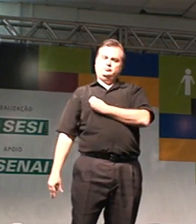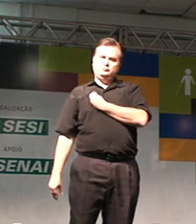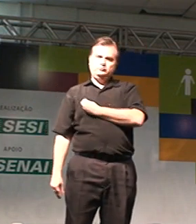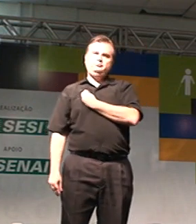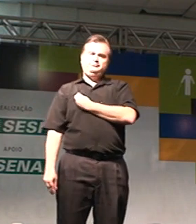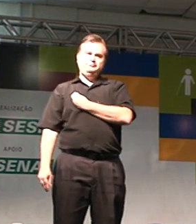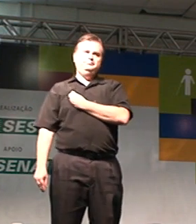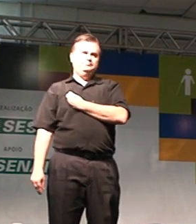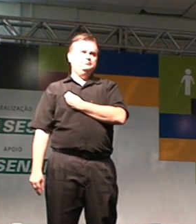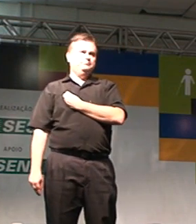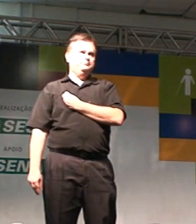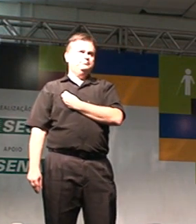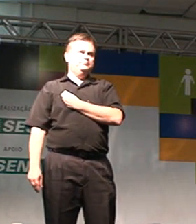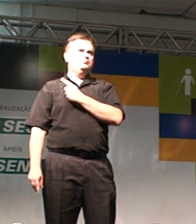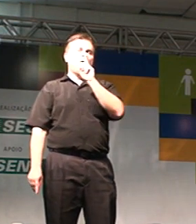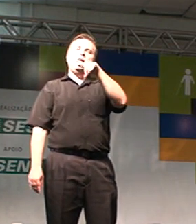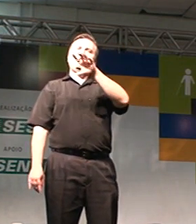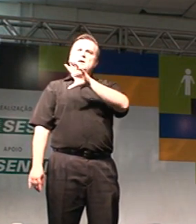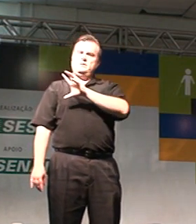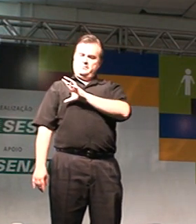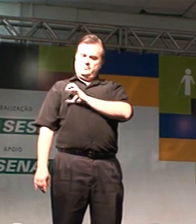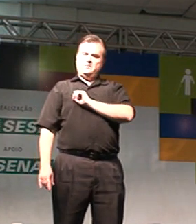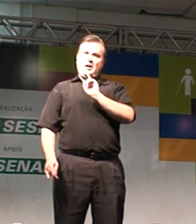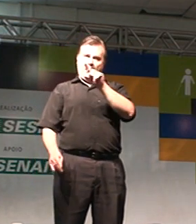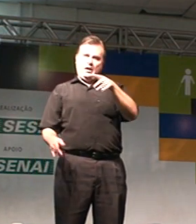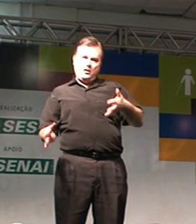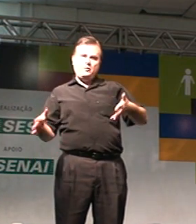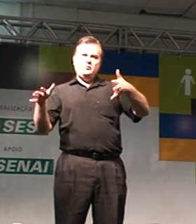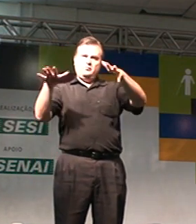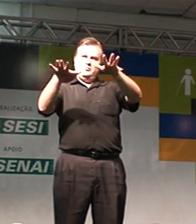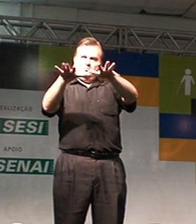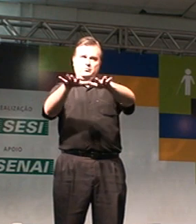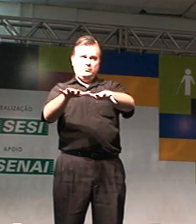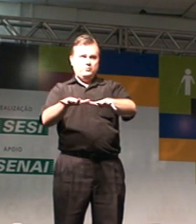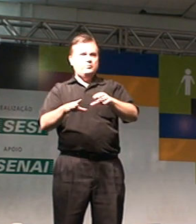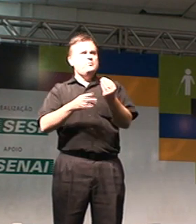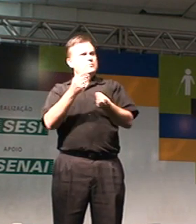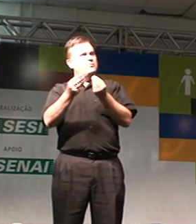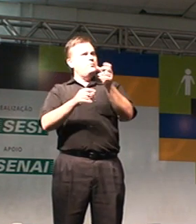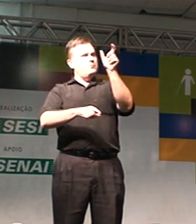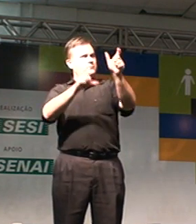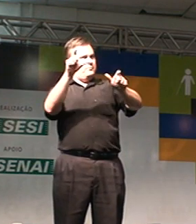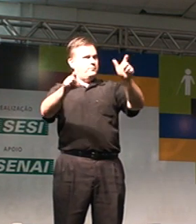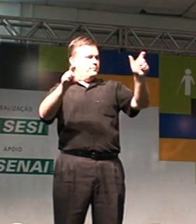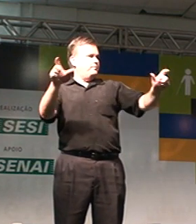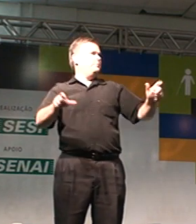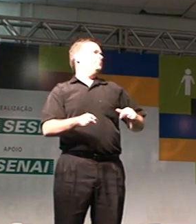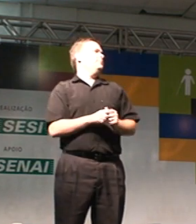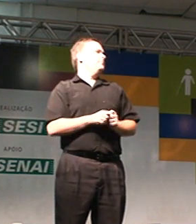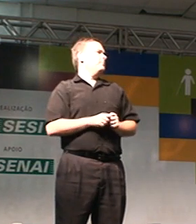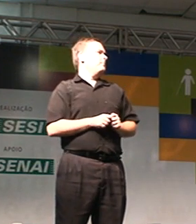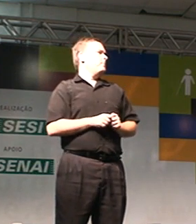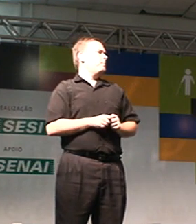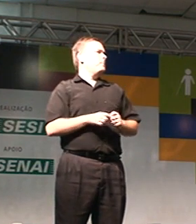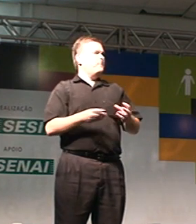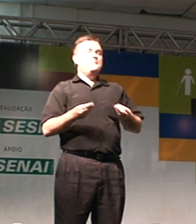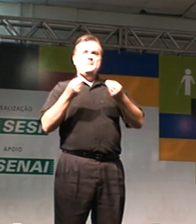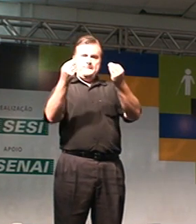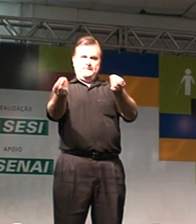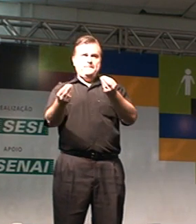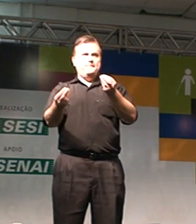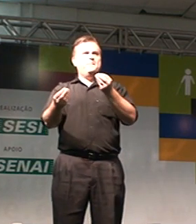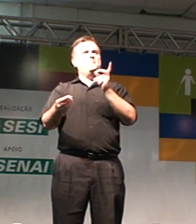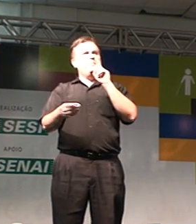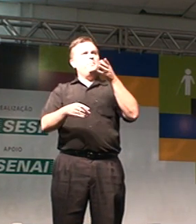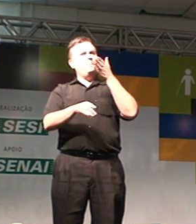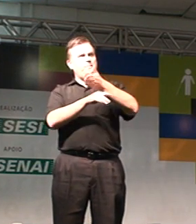isso daí, esse amor, essa inclusão que a gente tem com essas pessoas, que me levou a